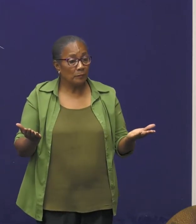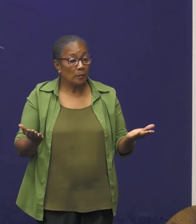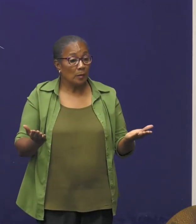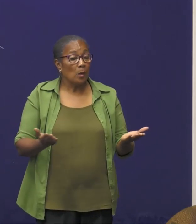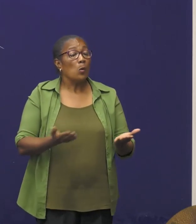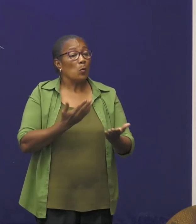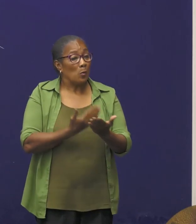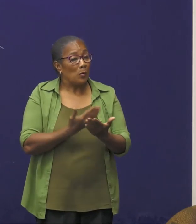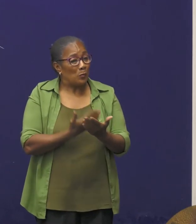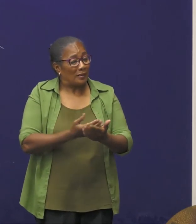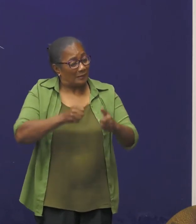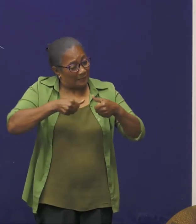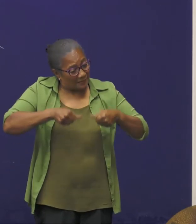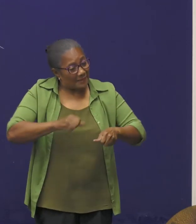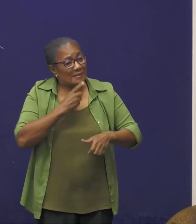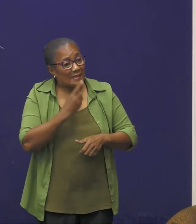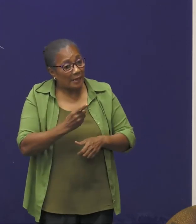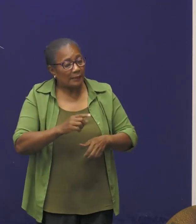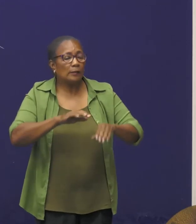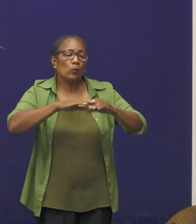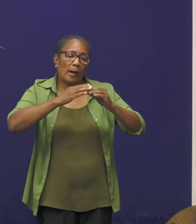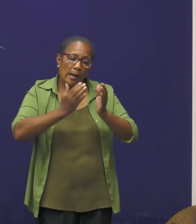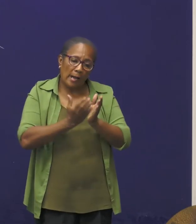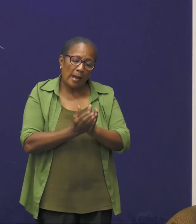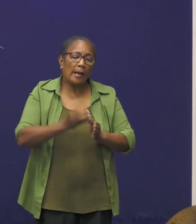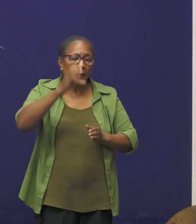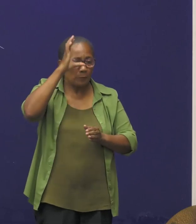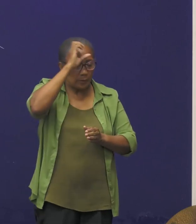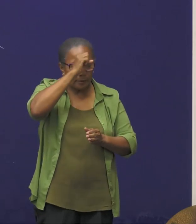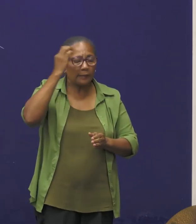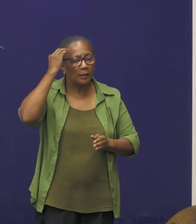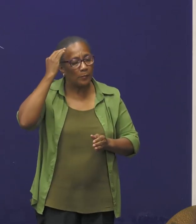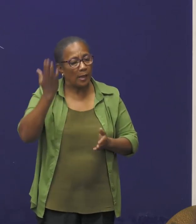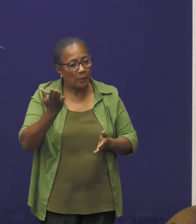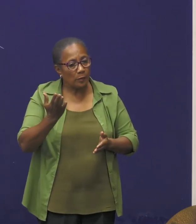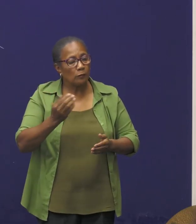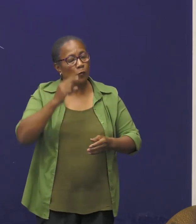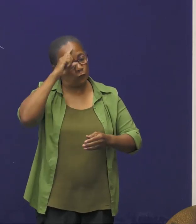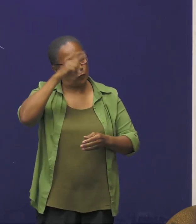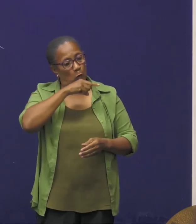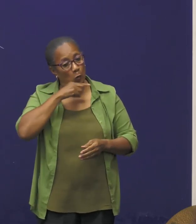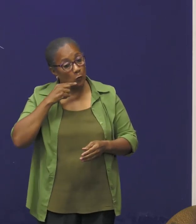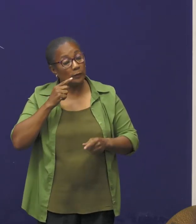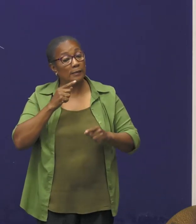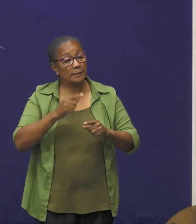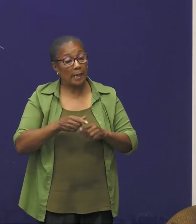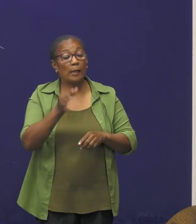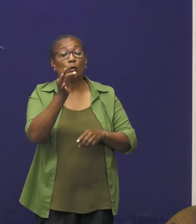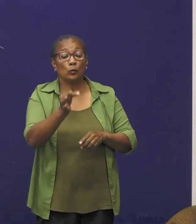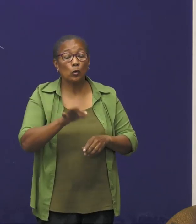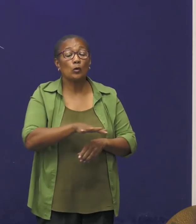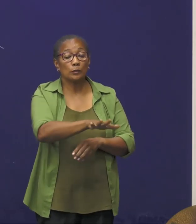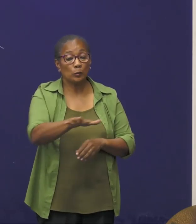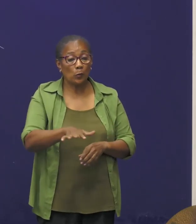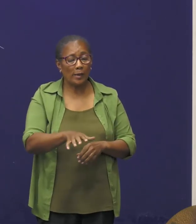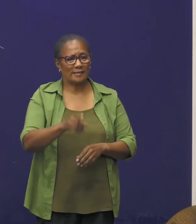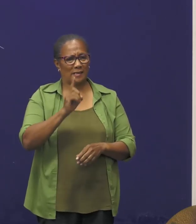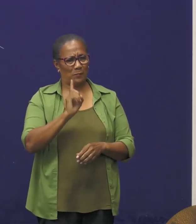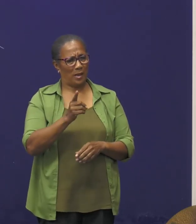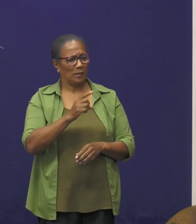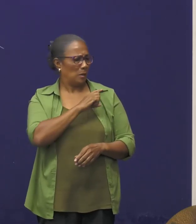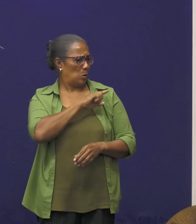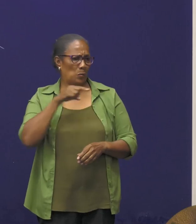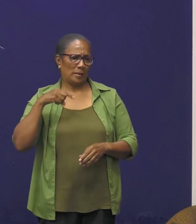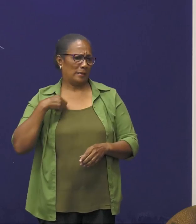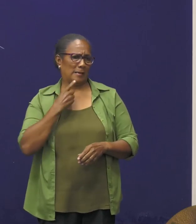wensen te benadrukken dat we alle begrip hebben voor de ouders en hun thuissituatie. Echter kunnen we